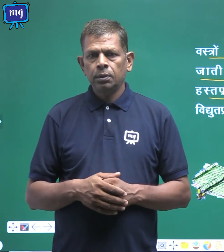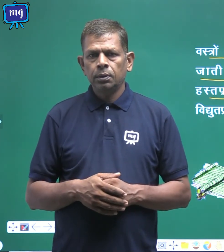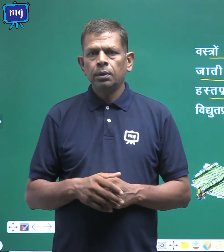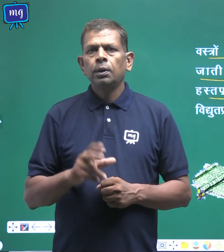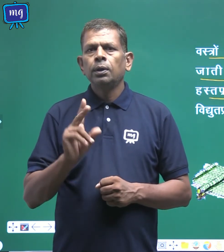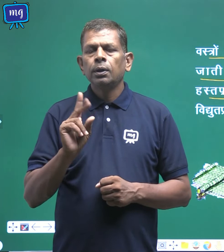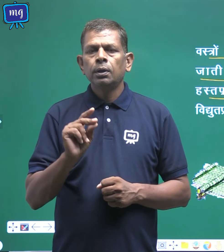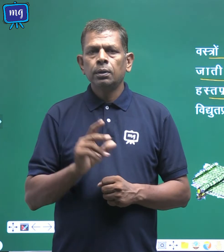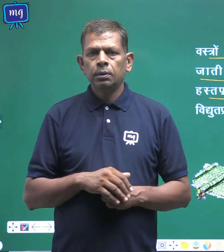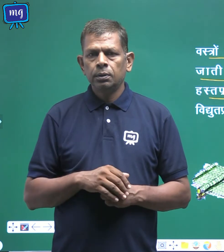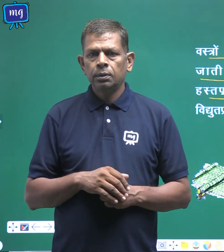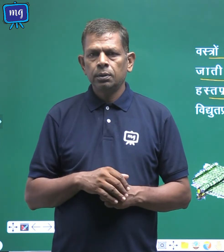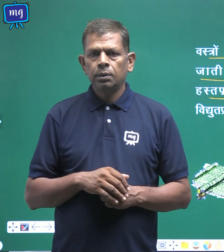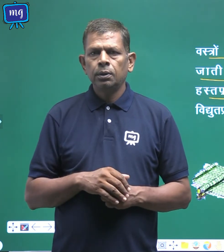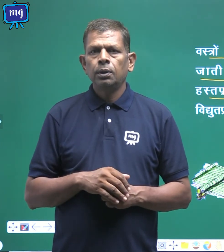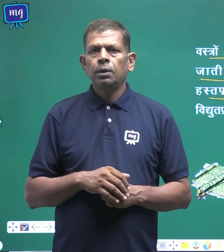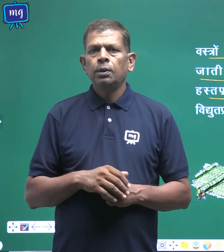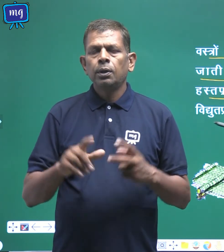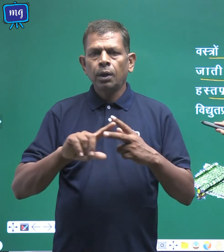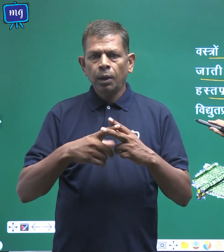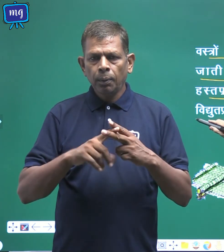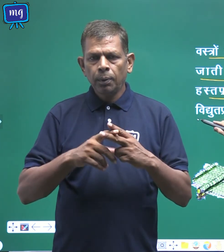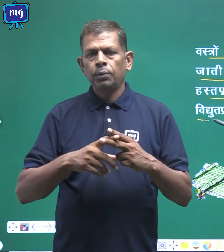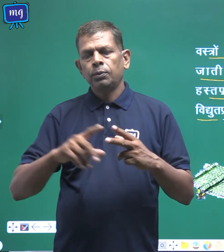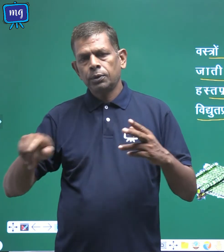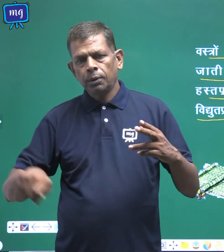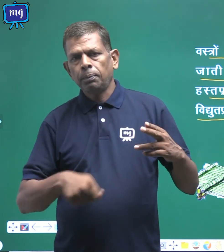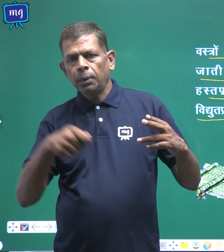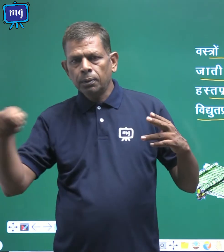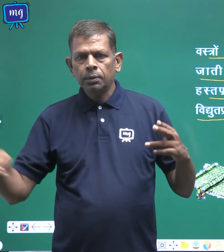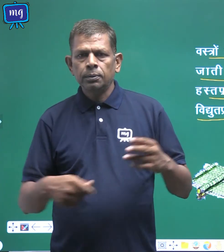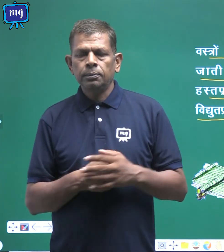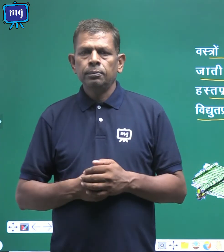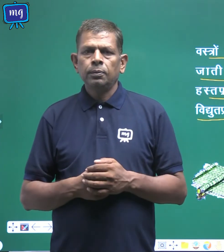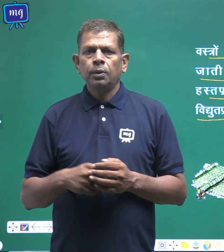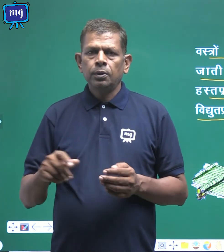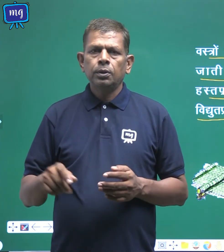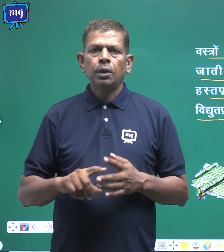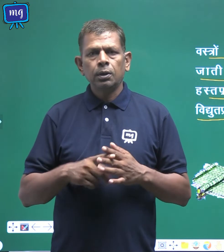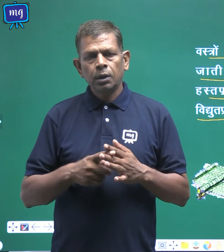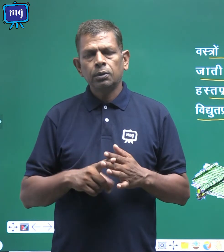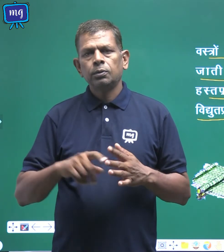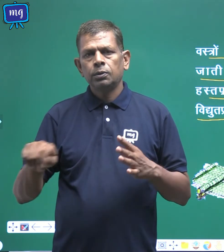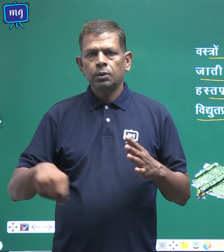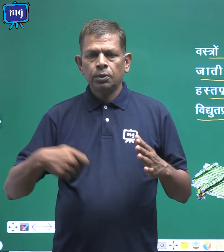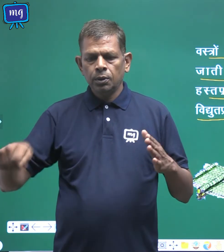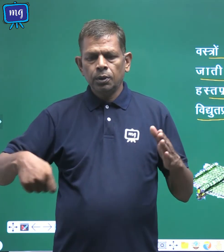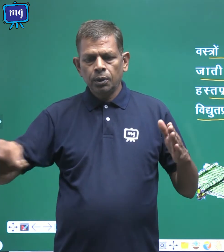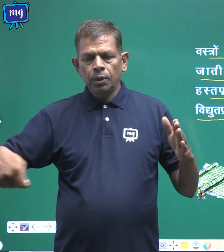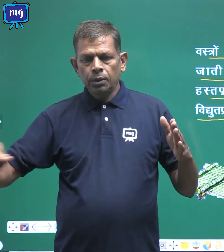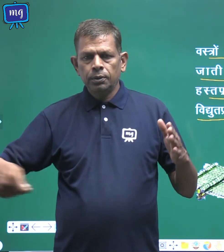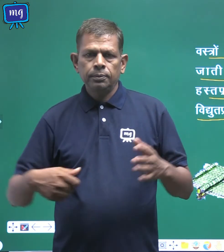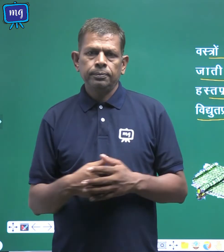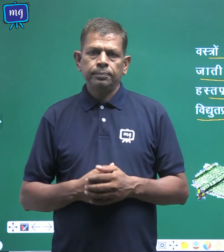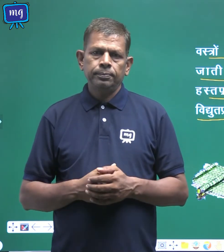या विद्युत प्रचलित अथार्थ विद्युत से चलाई जाते